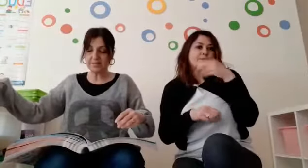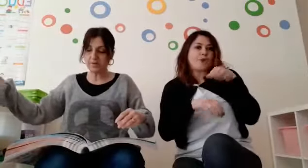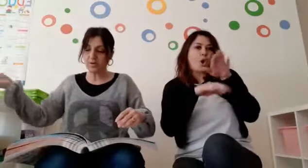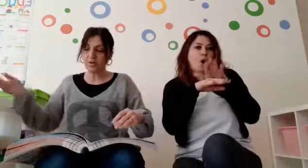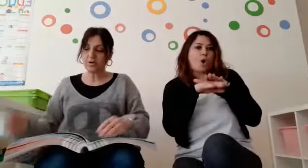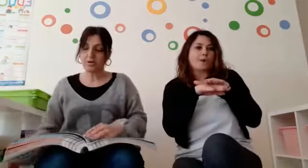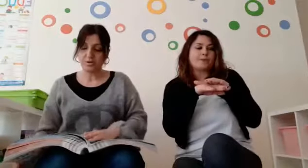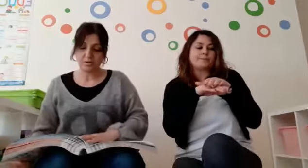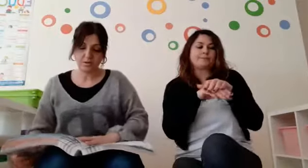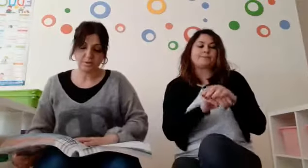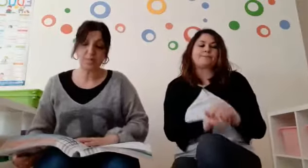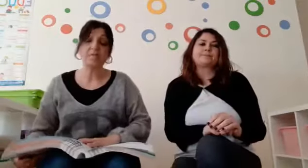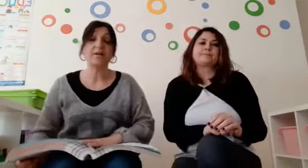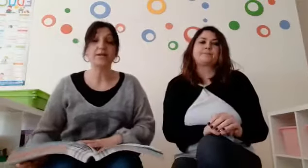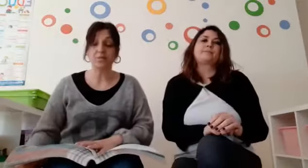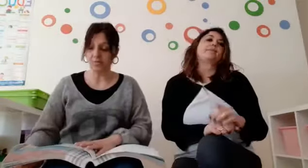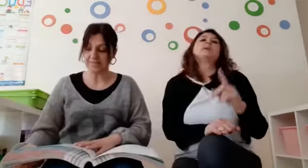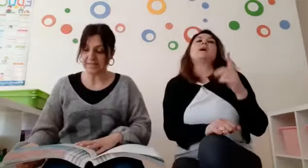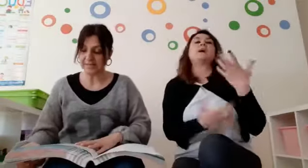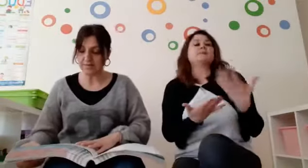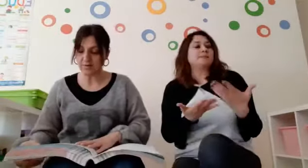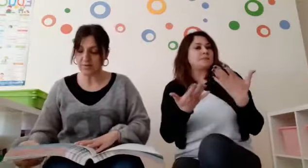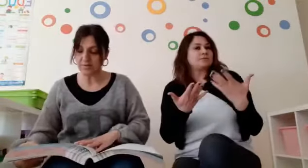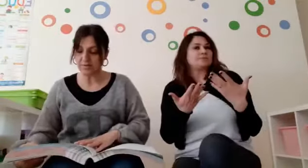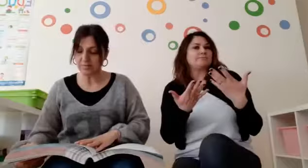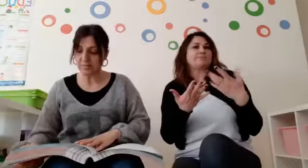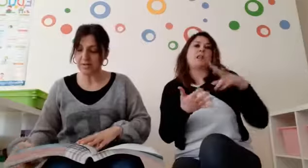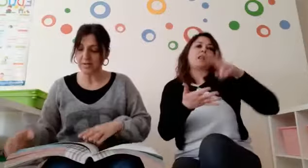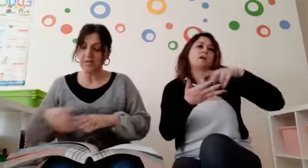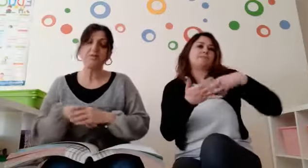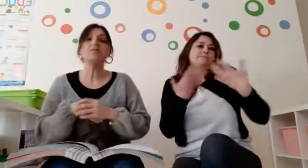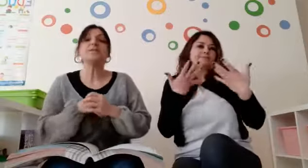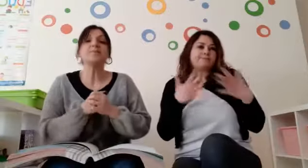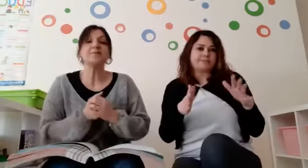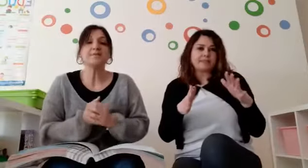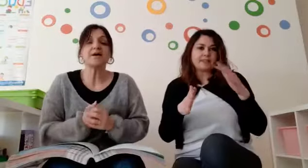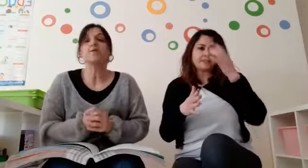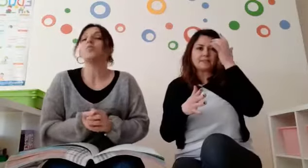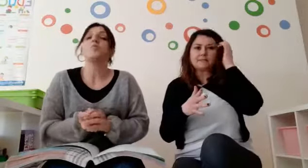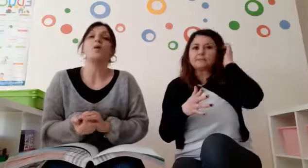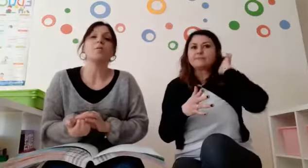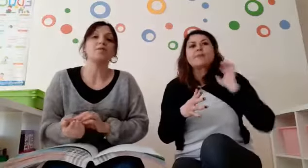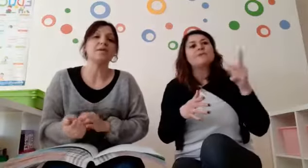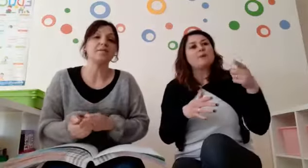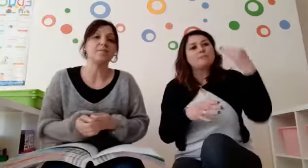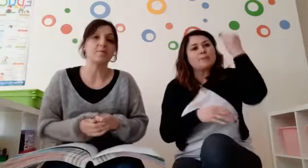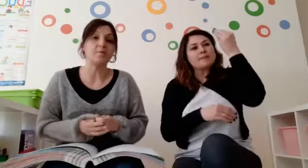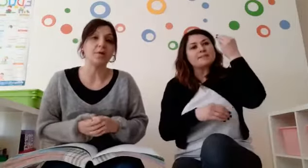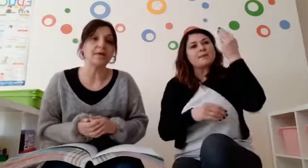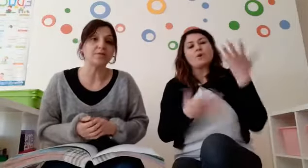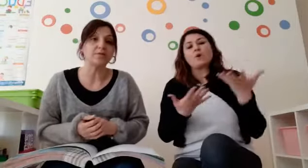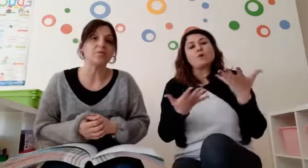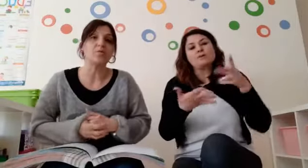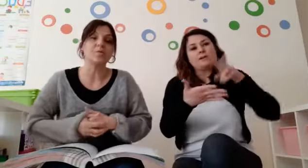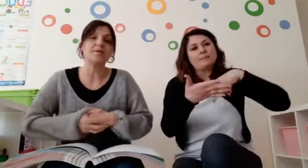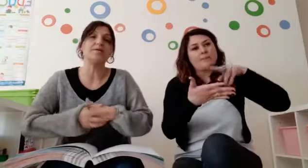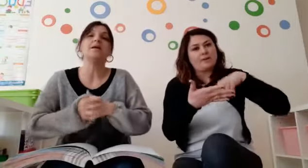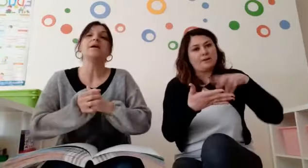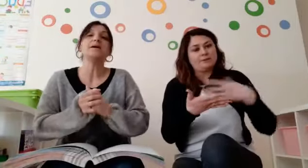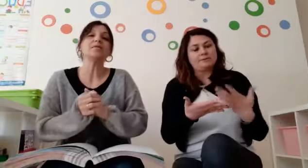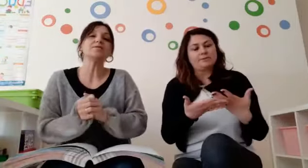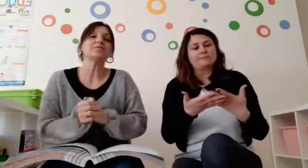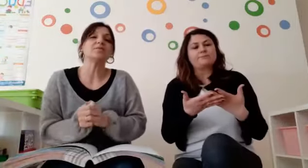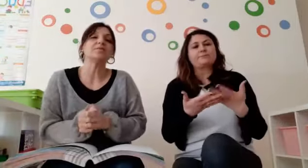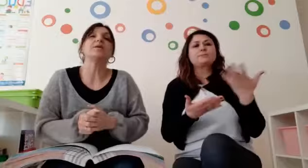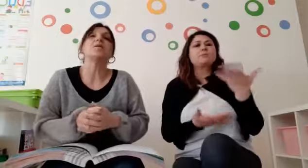Adesso, dopo aver letto questa canzone, bimbi, dovete pensare un po' a quello che vi abbiamo letto. Quindi,